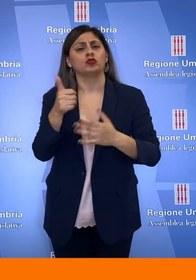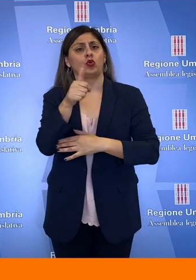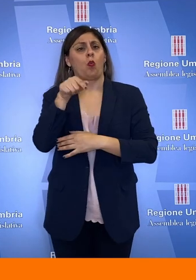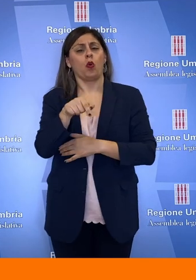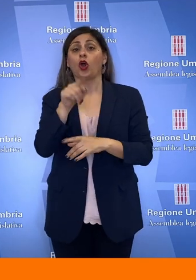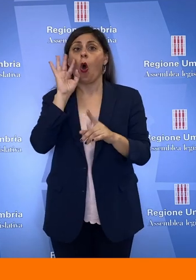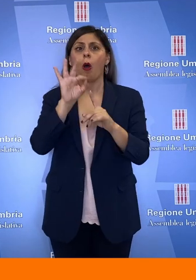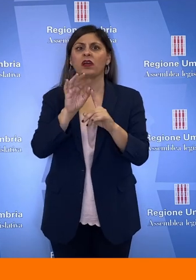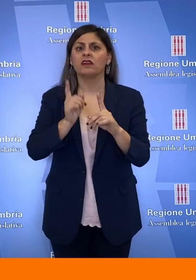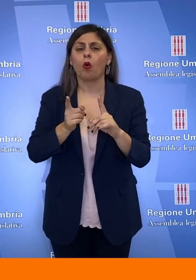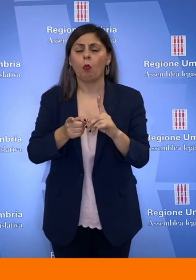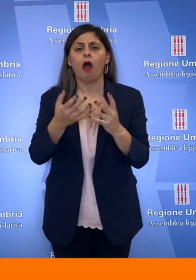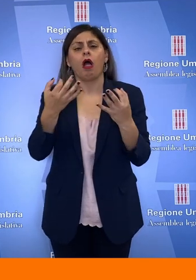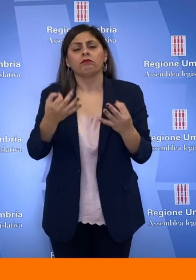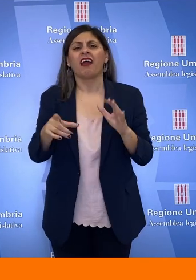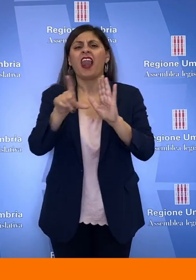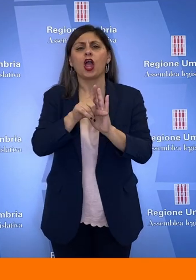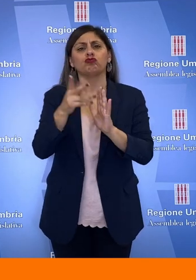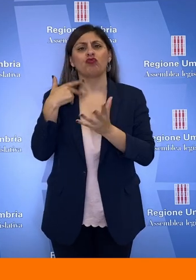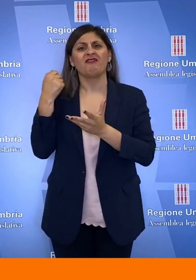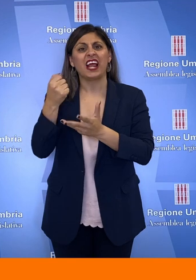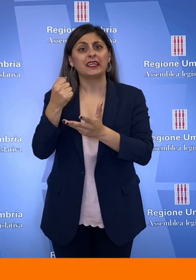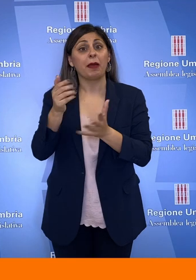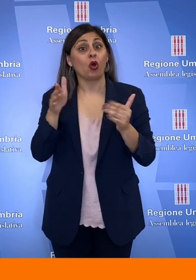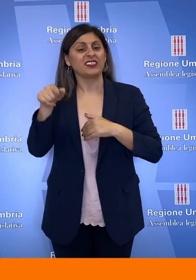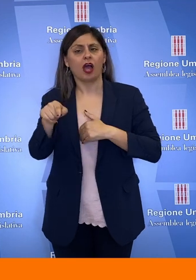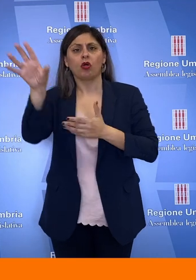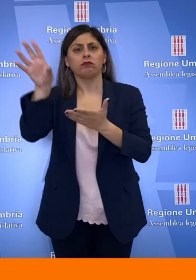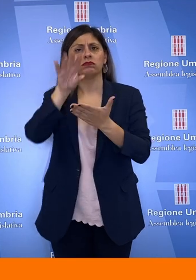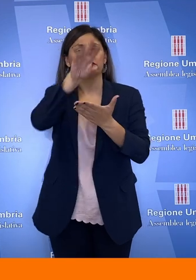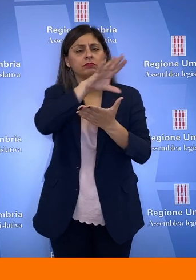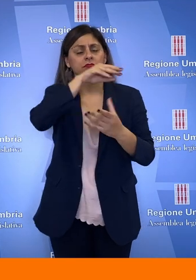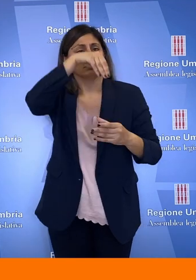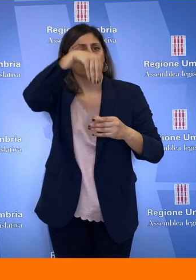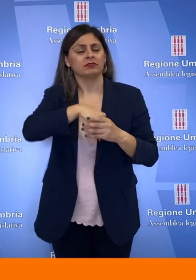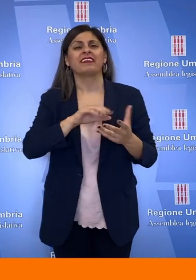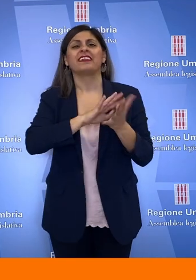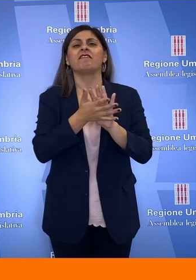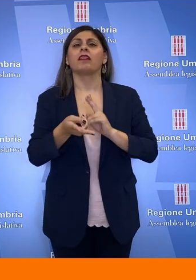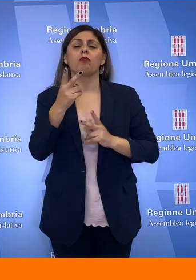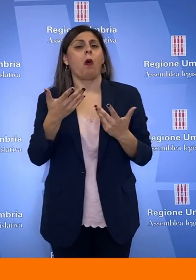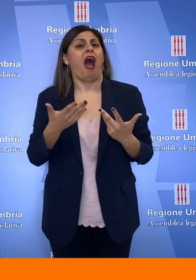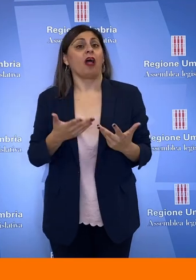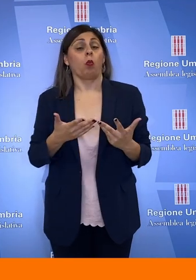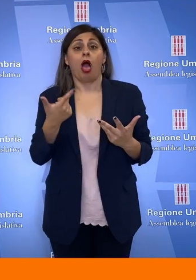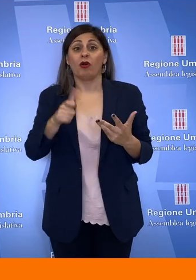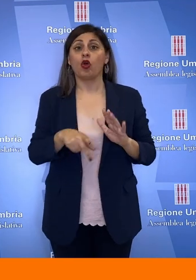Bori, vuole accorpare una serie di leggi di finanziamento del settore, attualizzando anche una normativa che